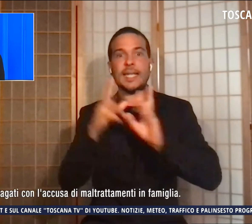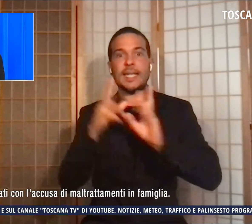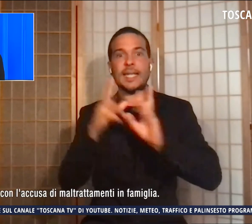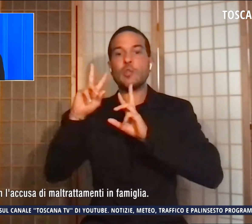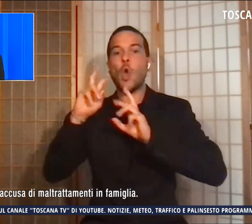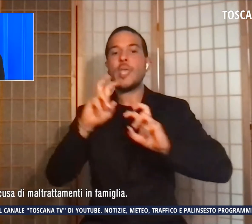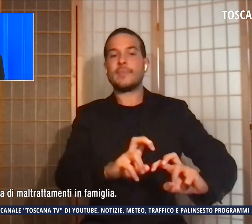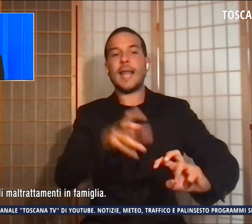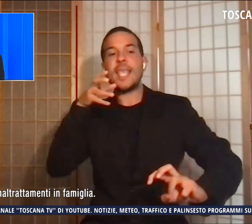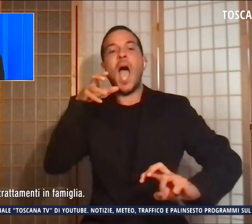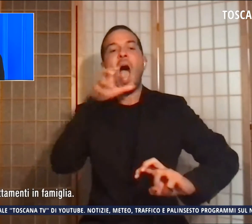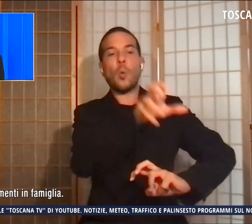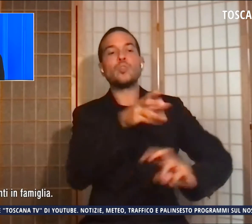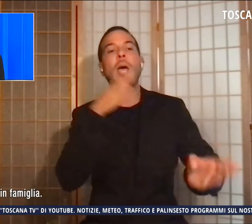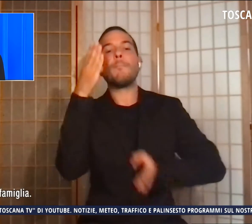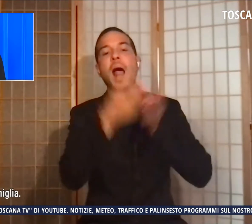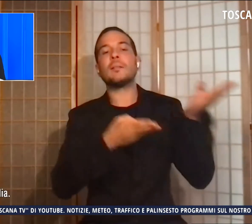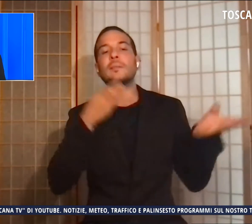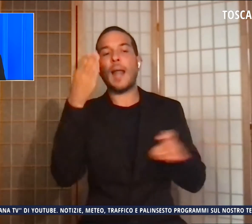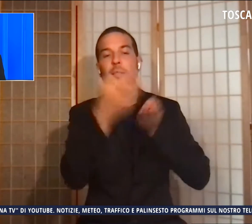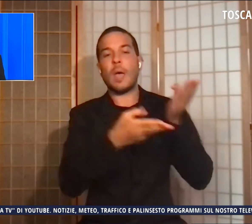maltrattamenti in famiglia.